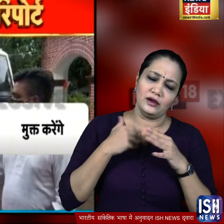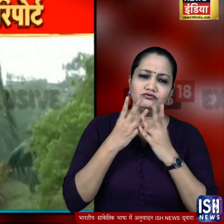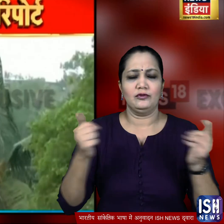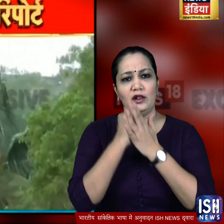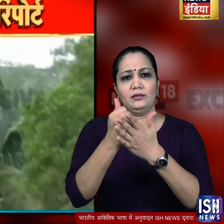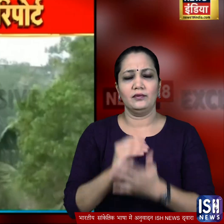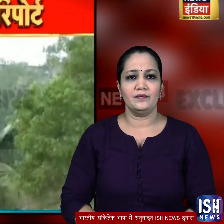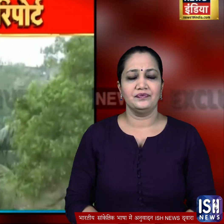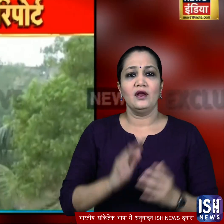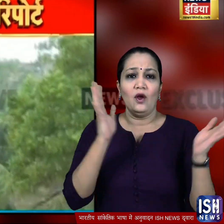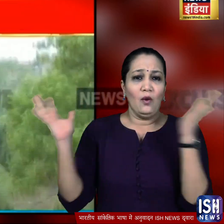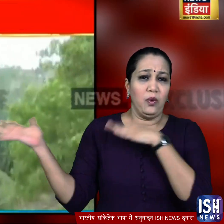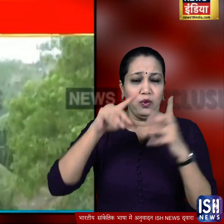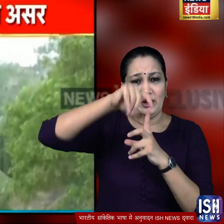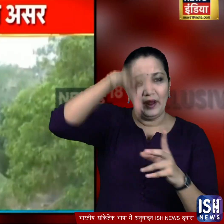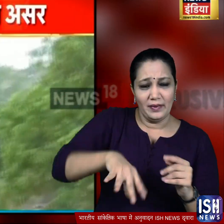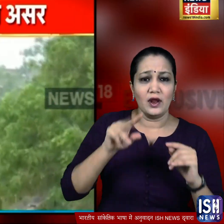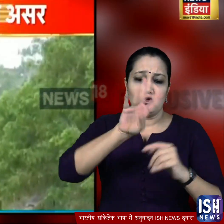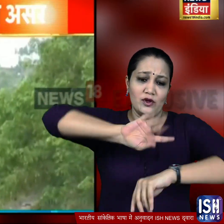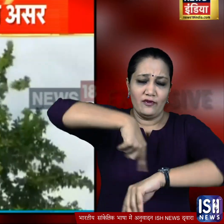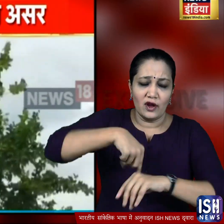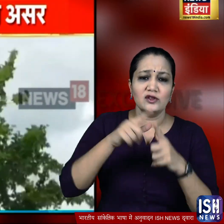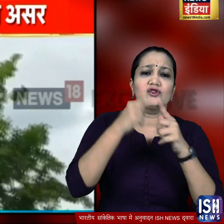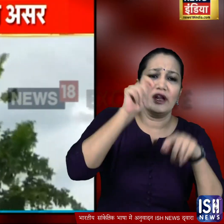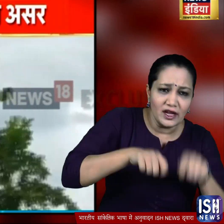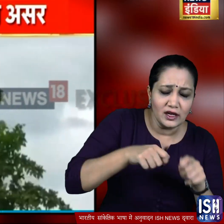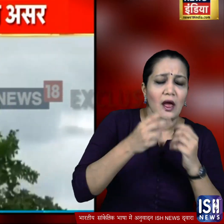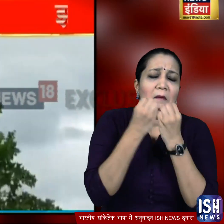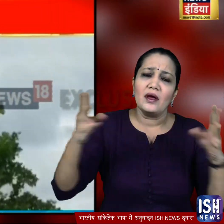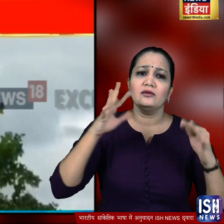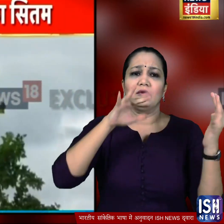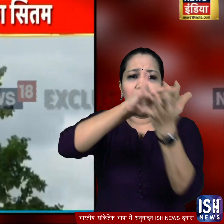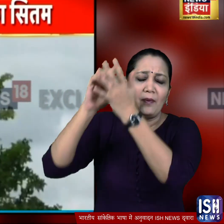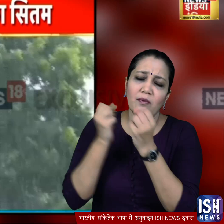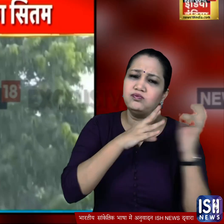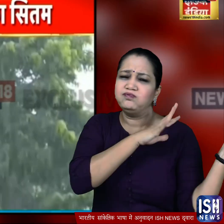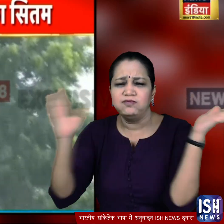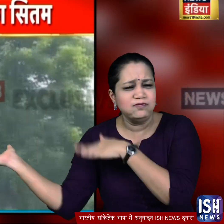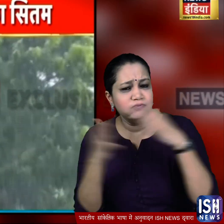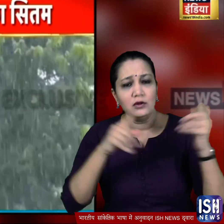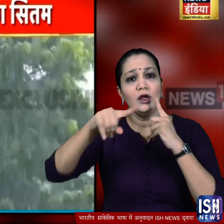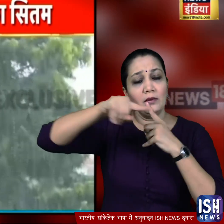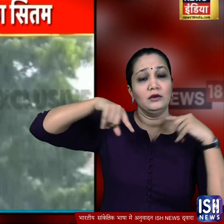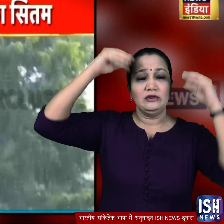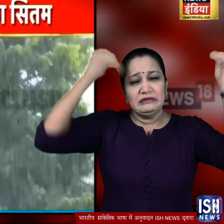इस बीच मौसम विभाग ने अगले 24 घंटे तक जहारकंड के कई जिलों में तेज होआओं के साथ बहुत भारी बारिश की चेताबनी जारी की